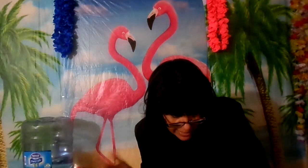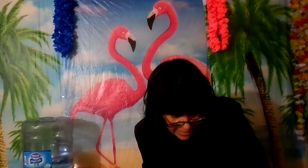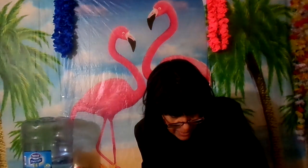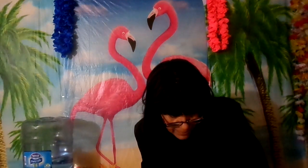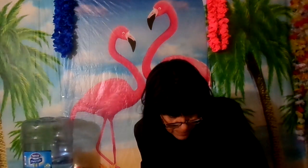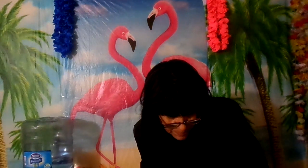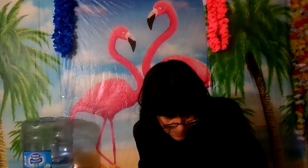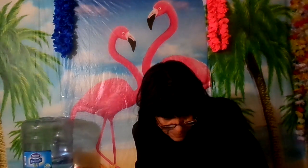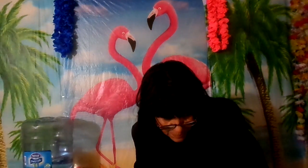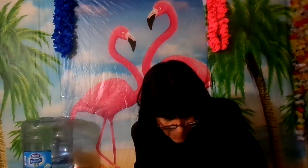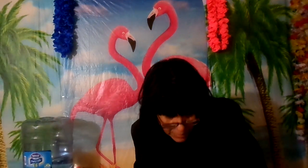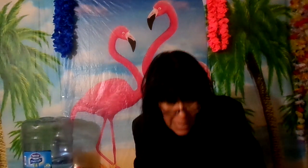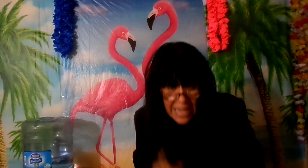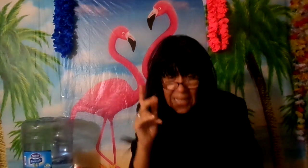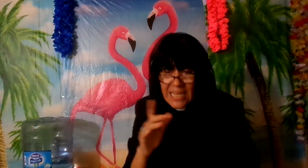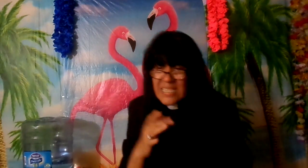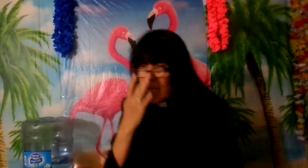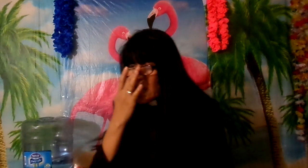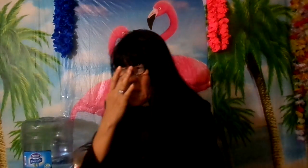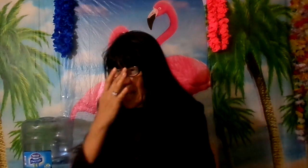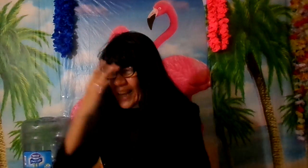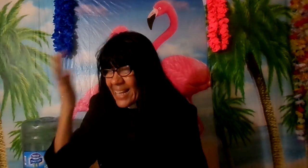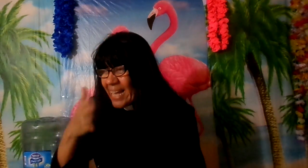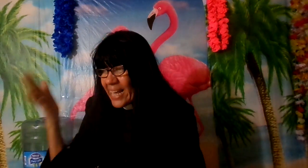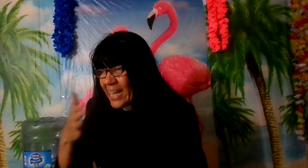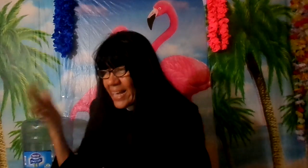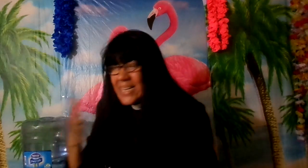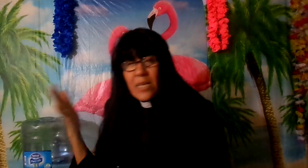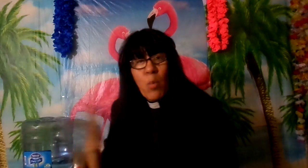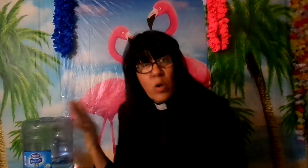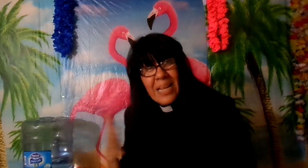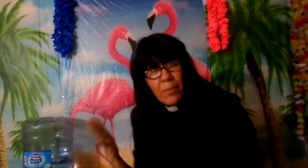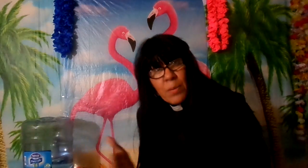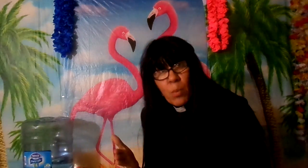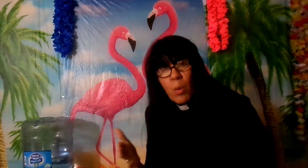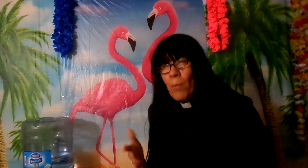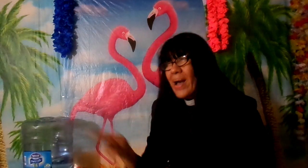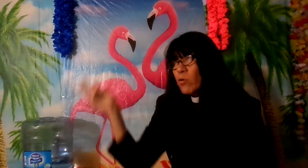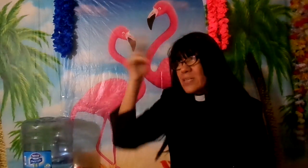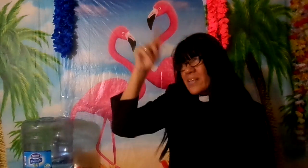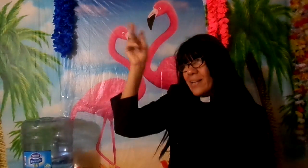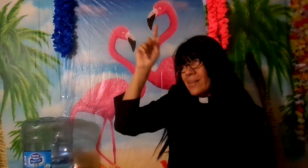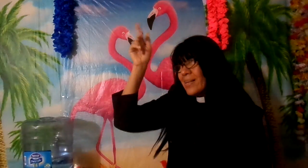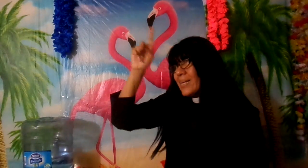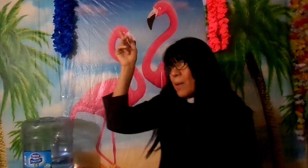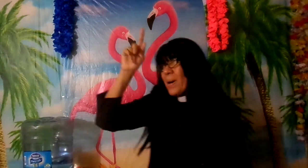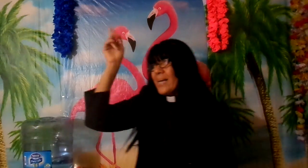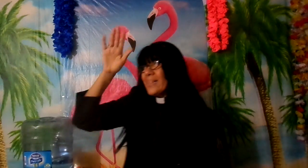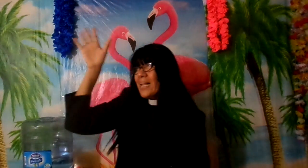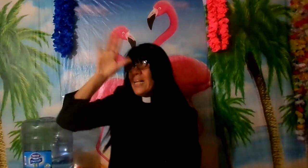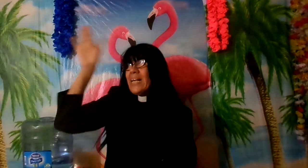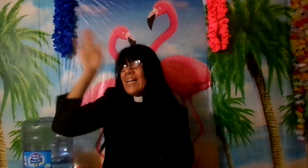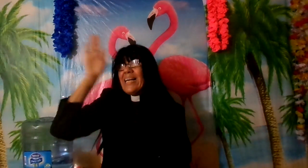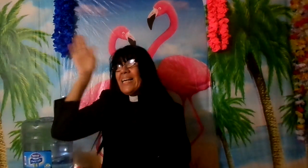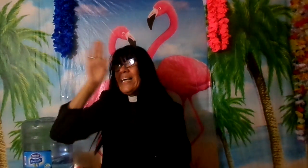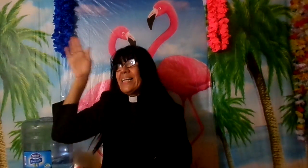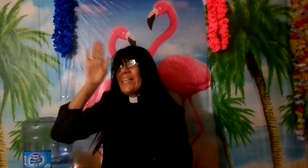real quiere decir que ese humo del abismo va a oscurecer va a quitar el